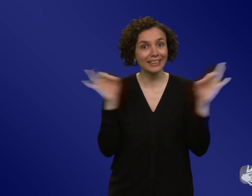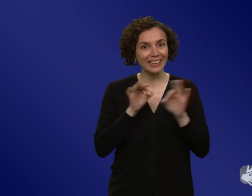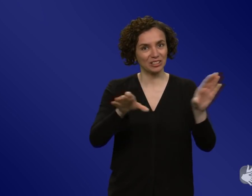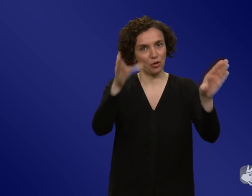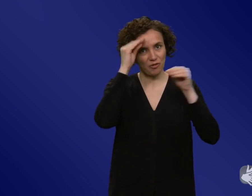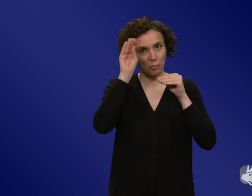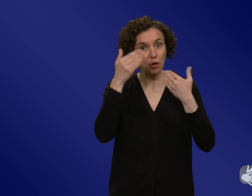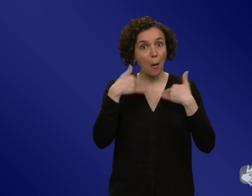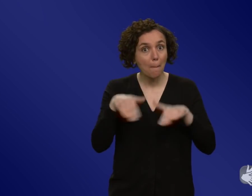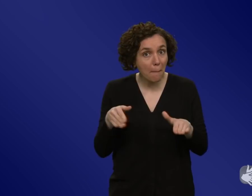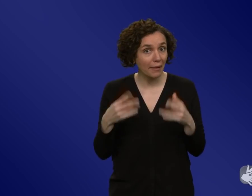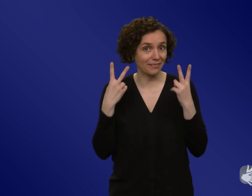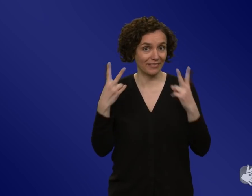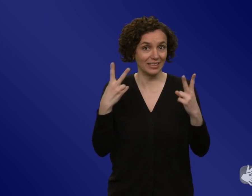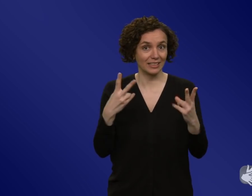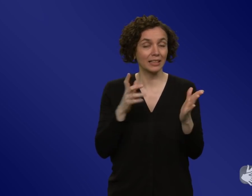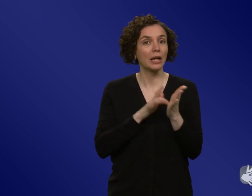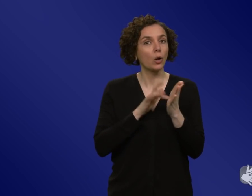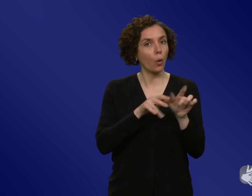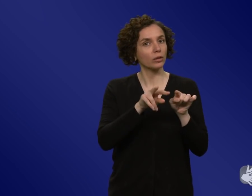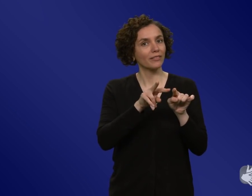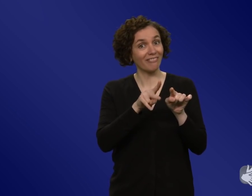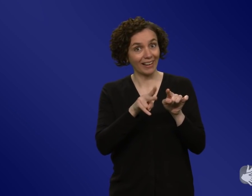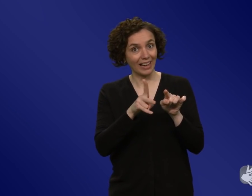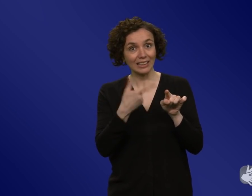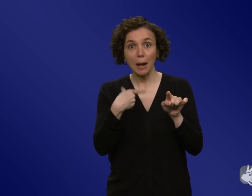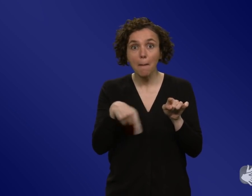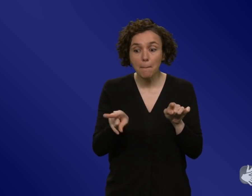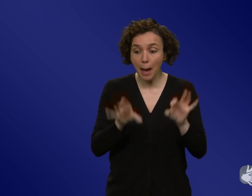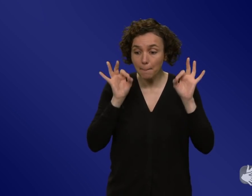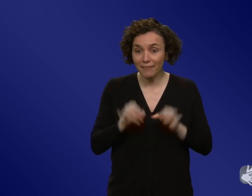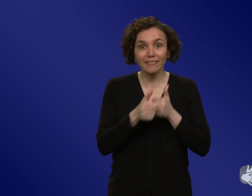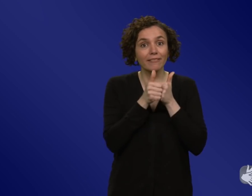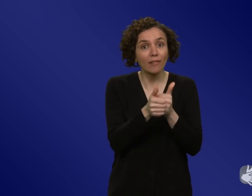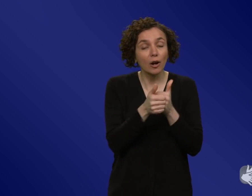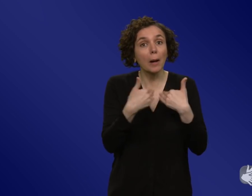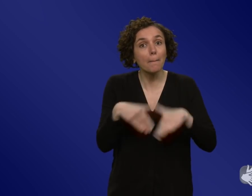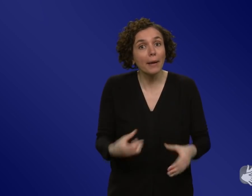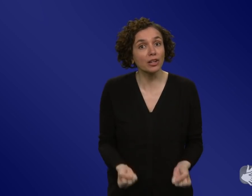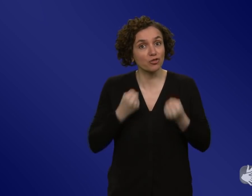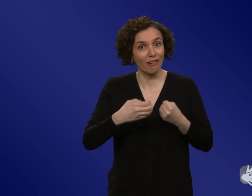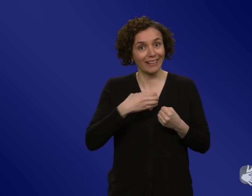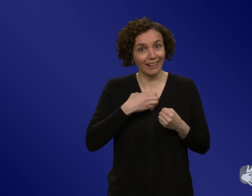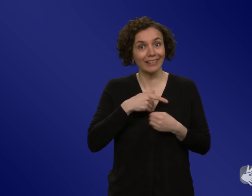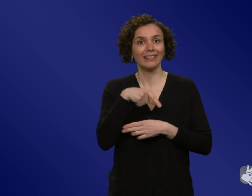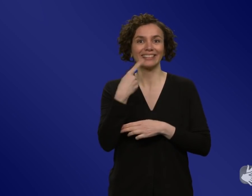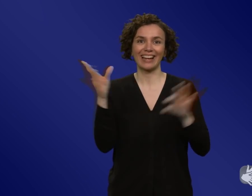eine Variante kommt, die pathogener ist, dann ist die Risikonutzenabwägung schon wieder eine andere. Da könnte man ja noch mal neu ansetzen, das besser zu